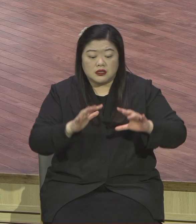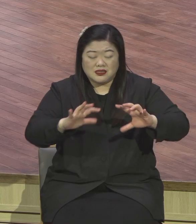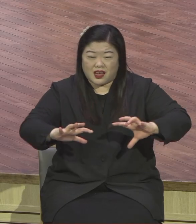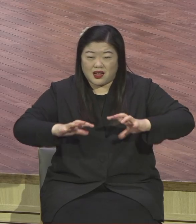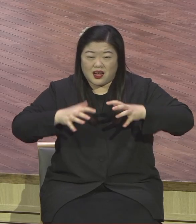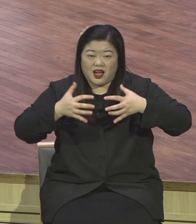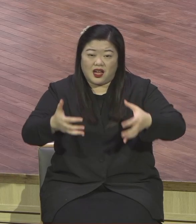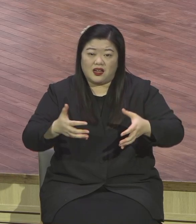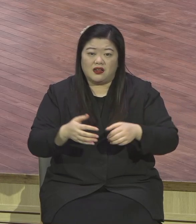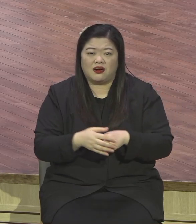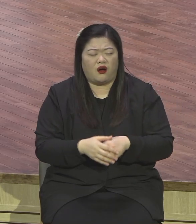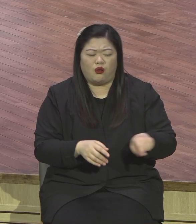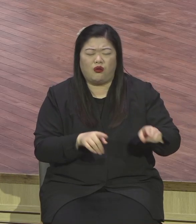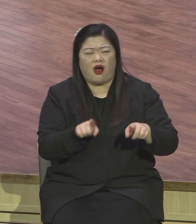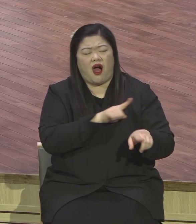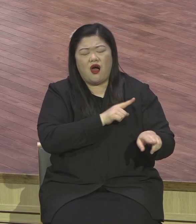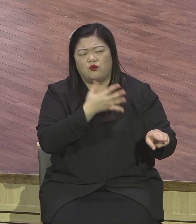언제까지? 지금까지.